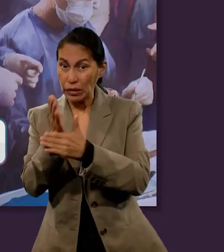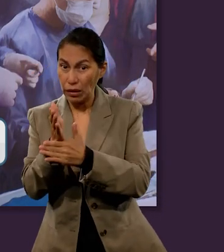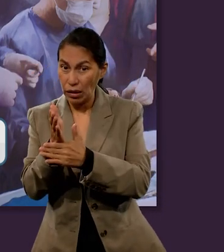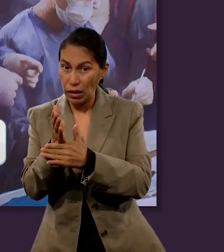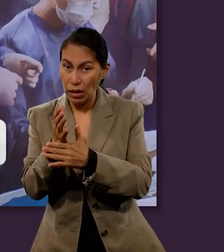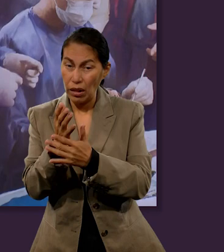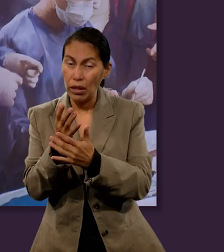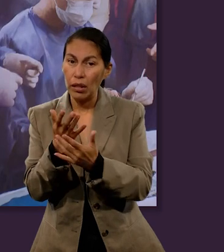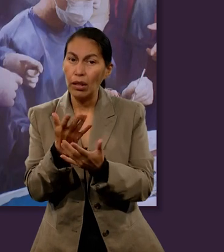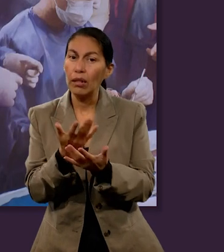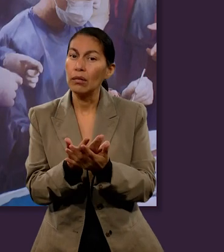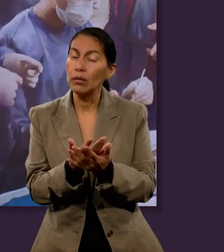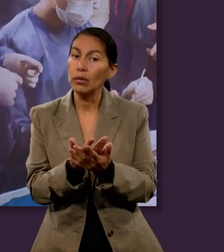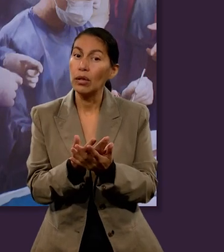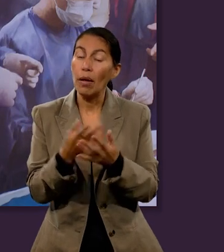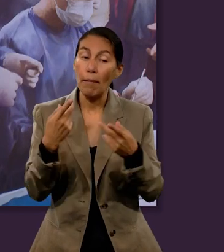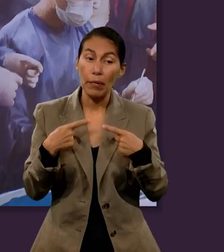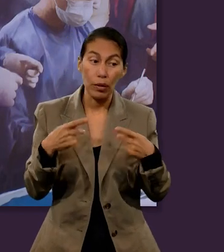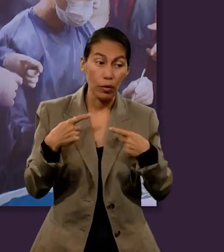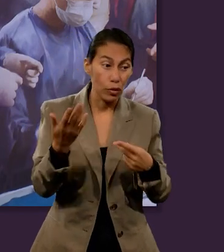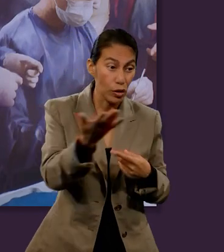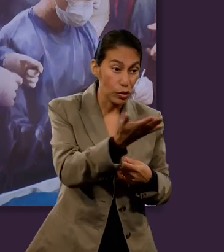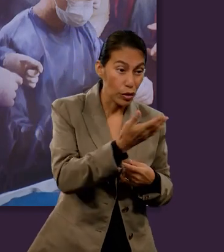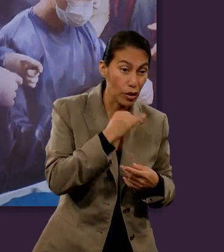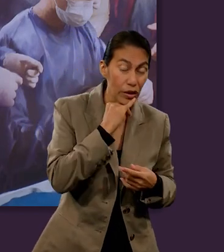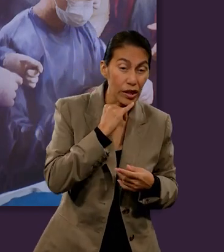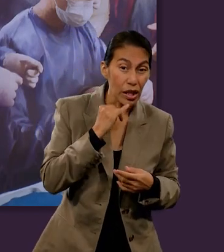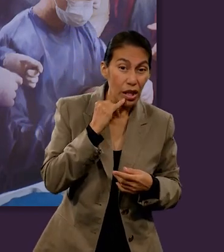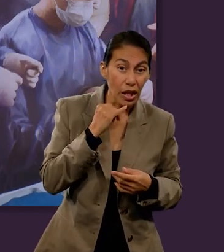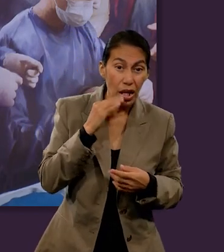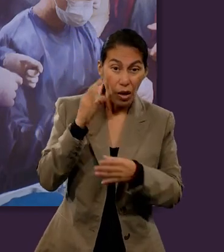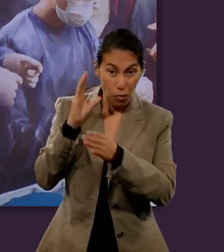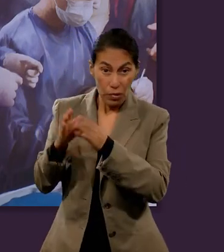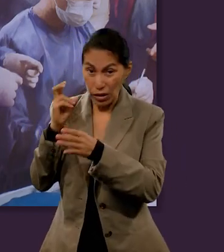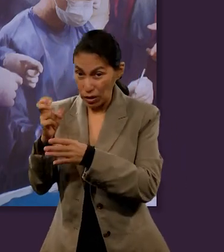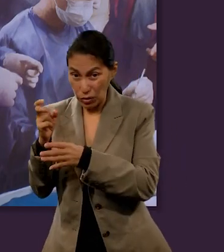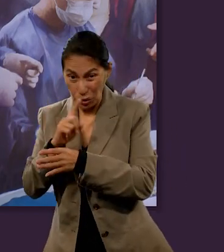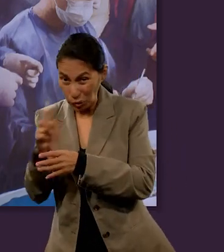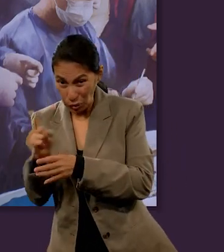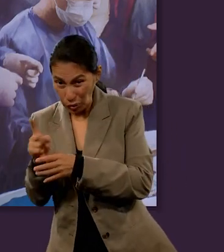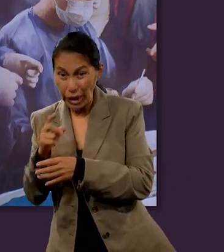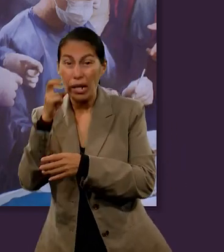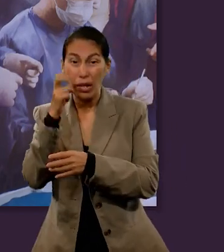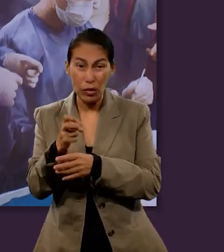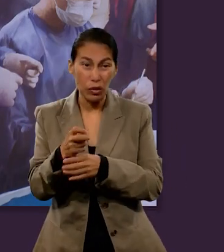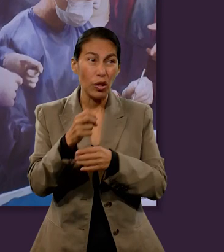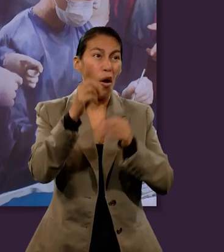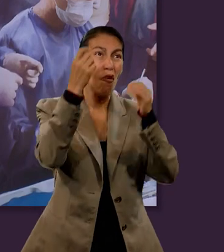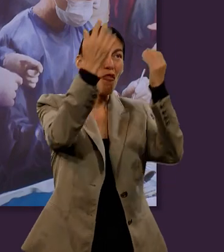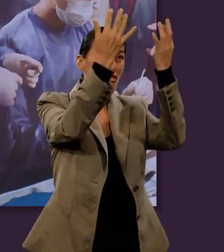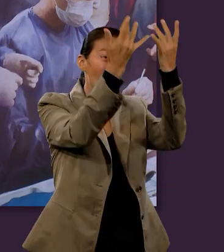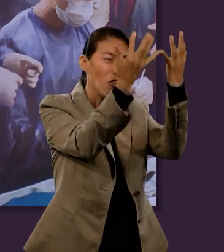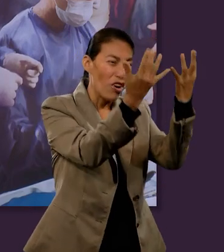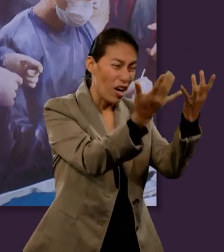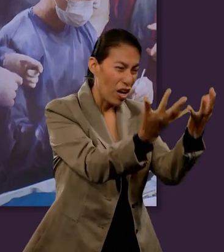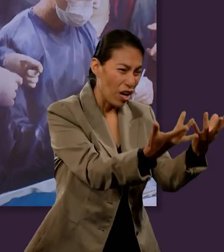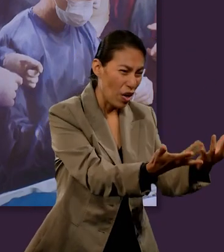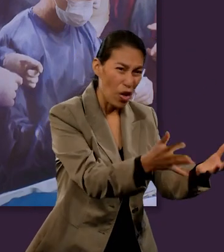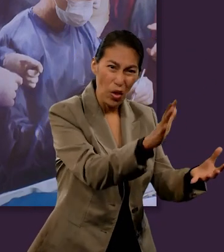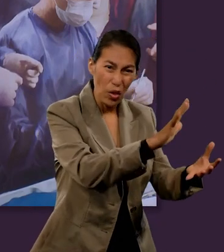reposo, y aquí viene la advertencia para el pueblo de Israel en ese entonces, yo haré descender fuego en sus puertas y consumirá los palacios de